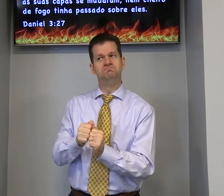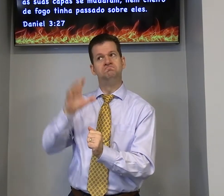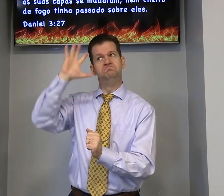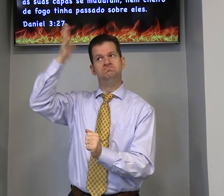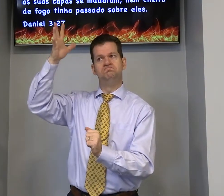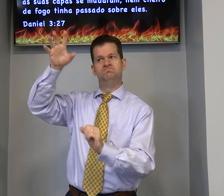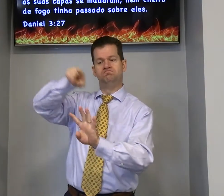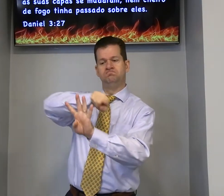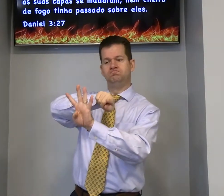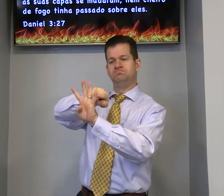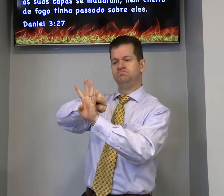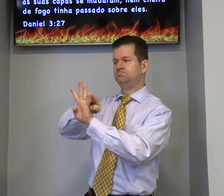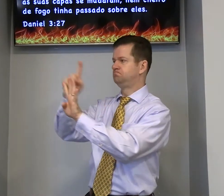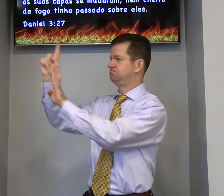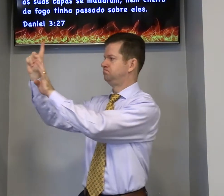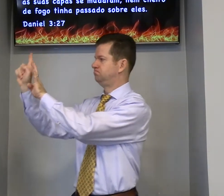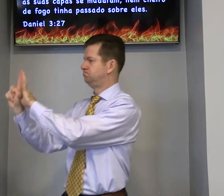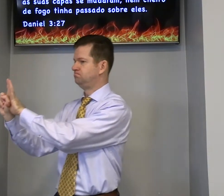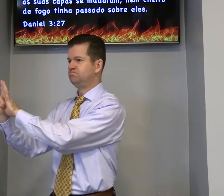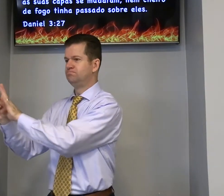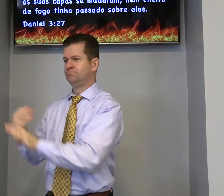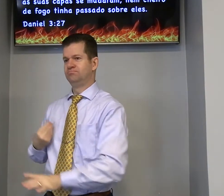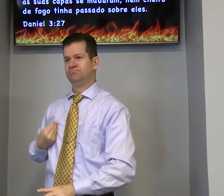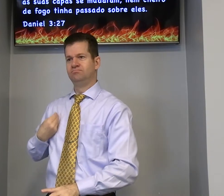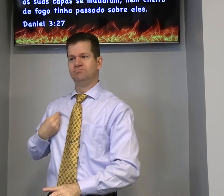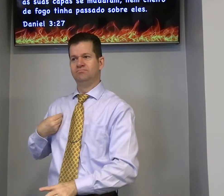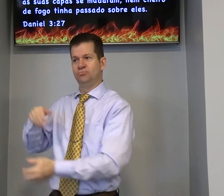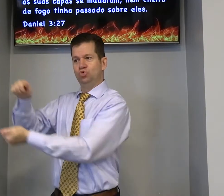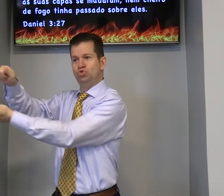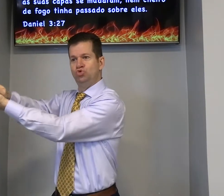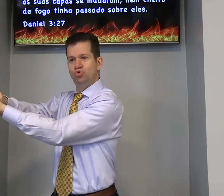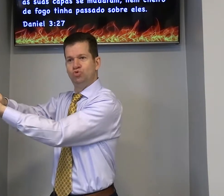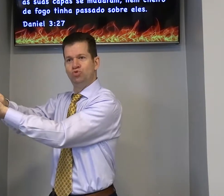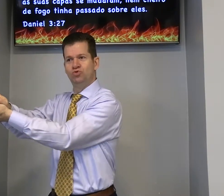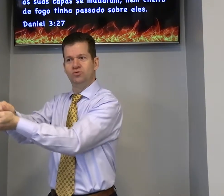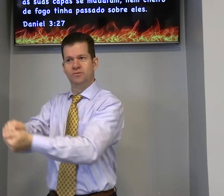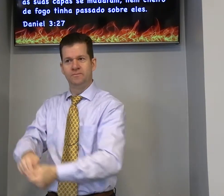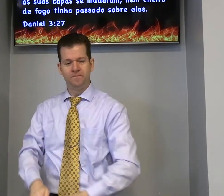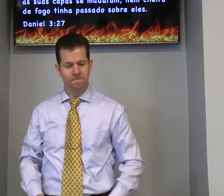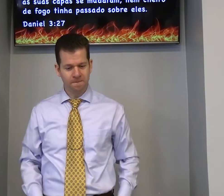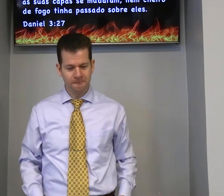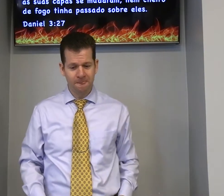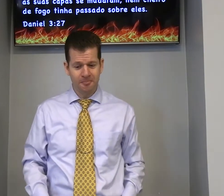presença junto com você e ele entrou nesse fornado de fogo junto com os três homens